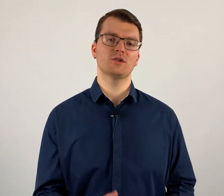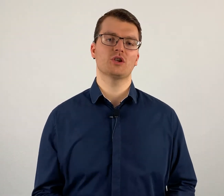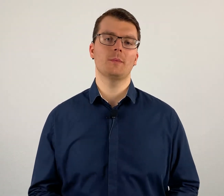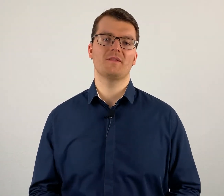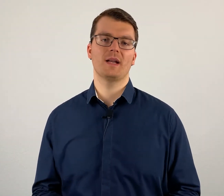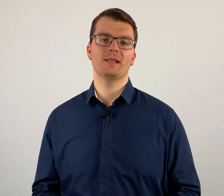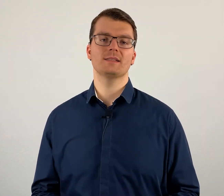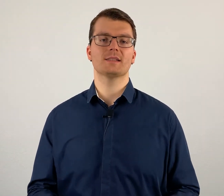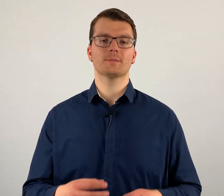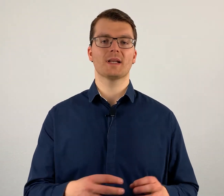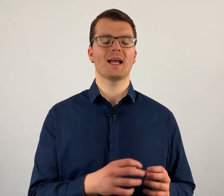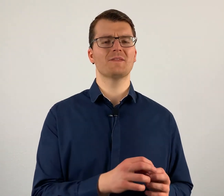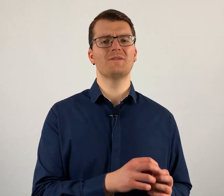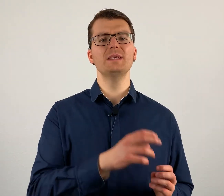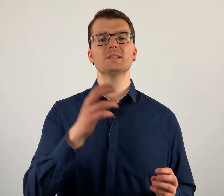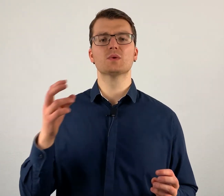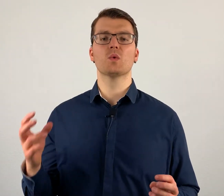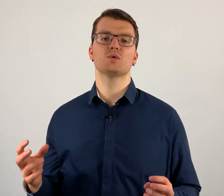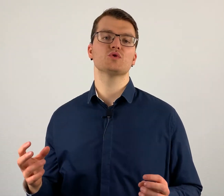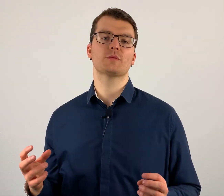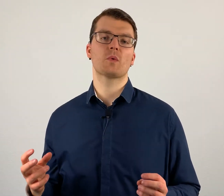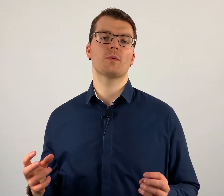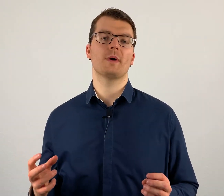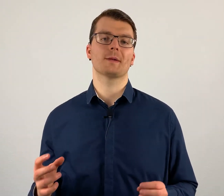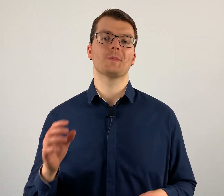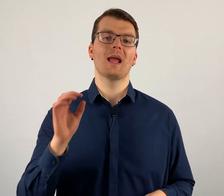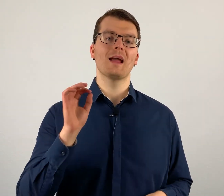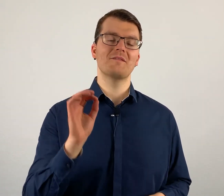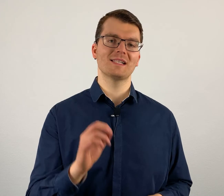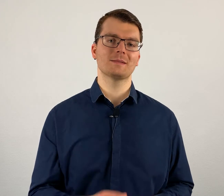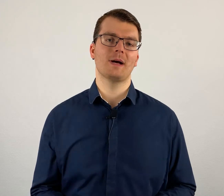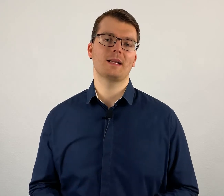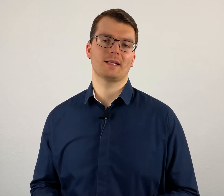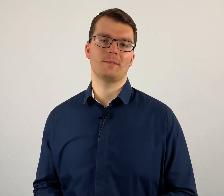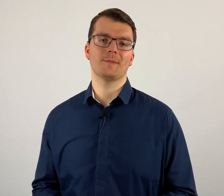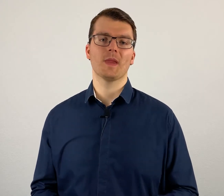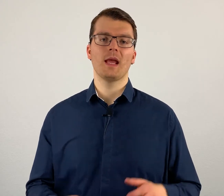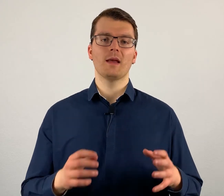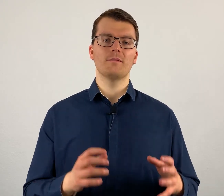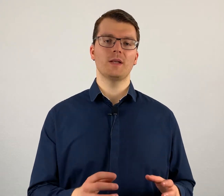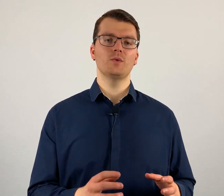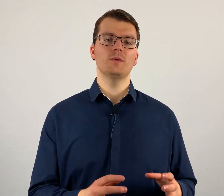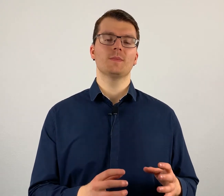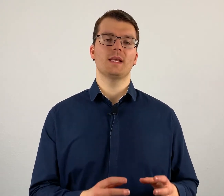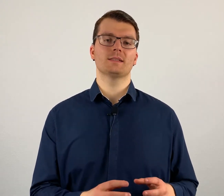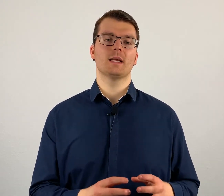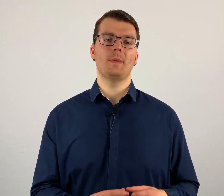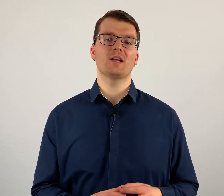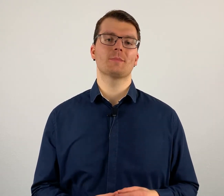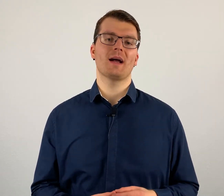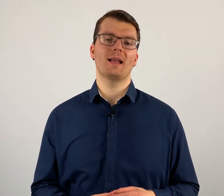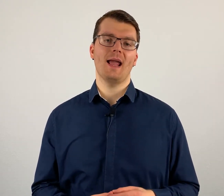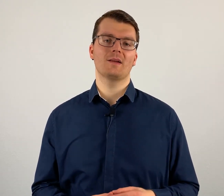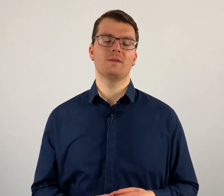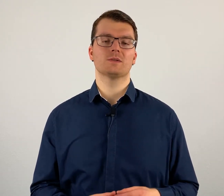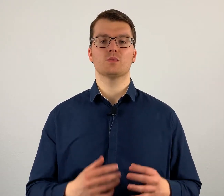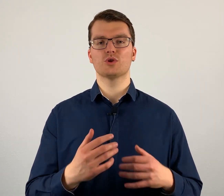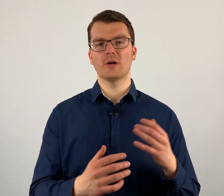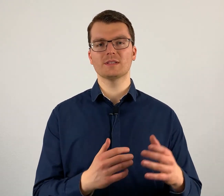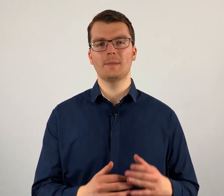Stolperfalle ist, dass man einen viel zu großen Sprung macht. Was meine ich damit? Wenn du jetzt die Gebärdensprache lernen wirst und du schaust im